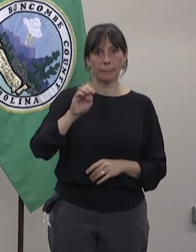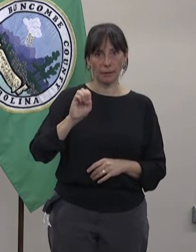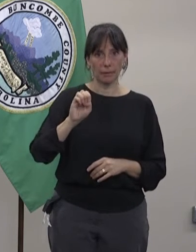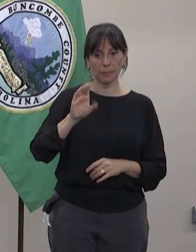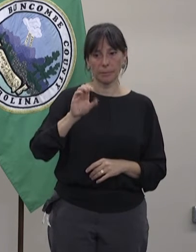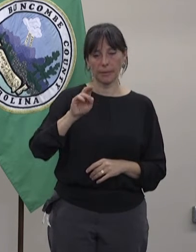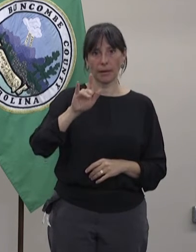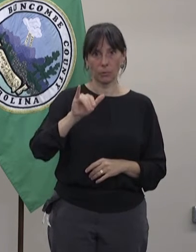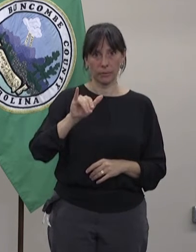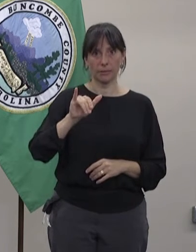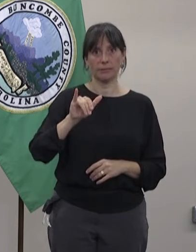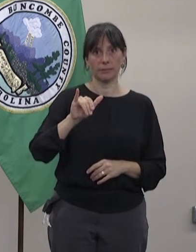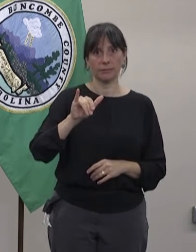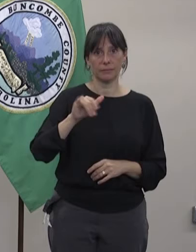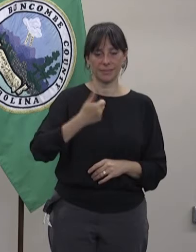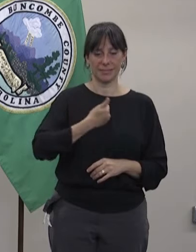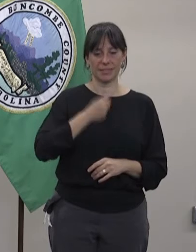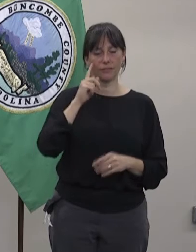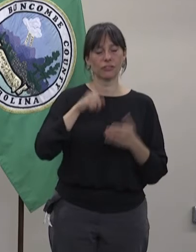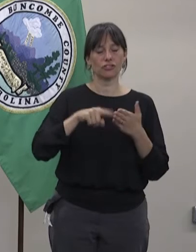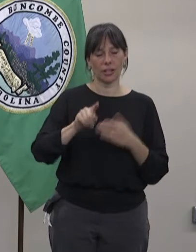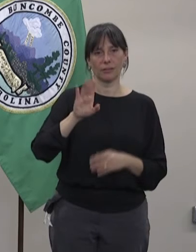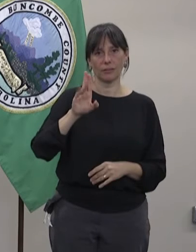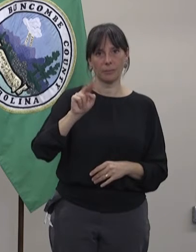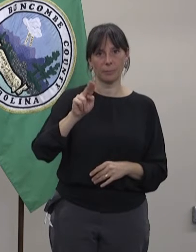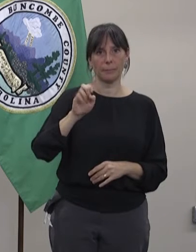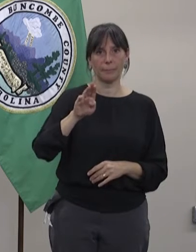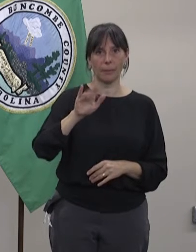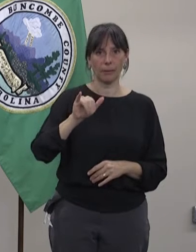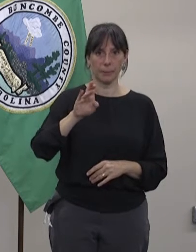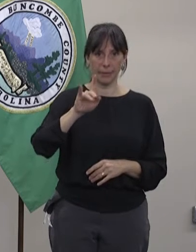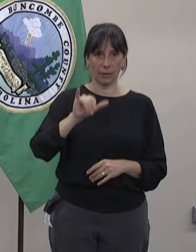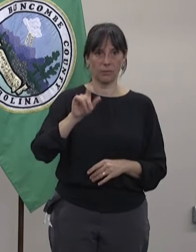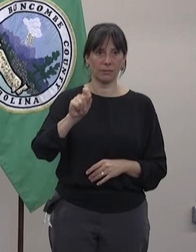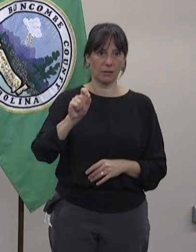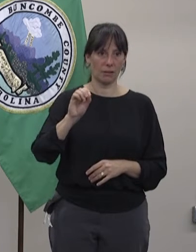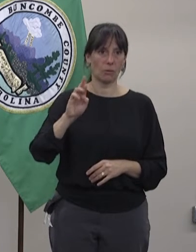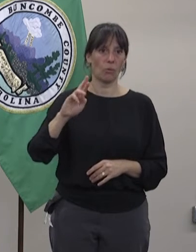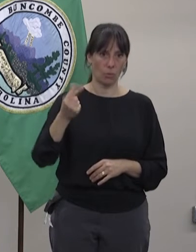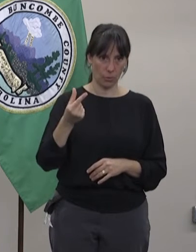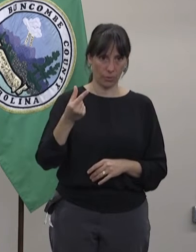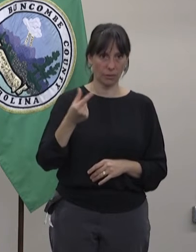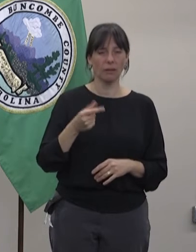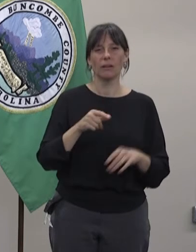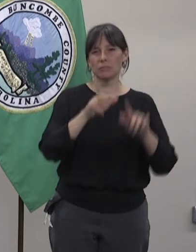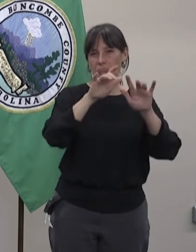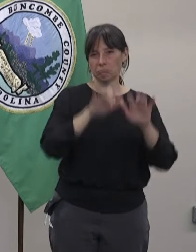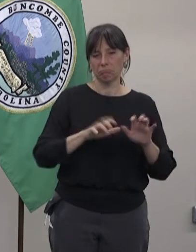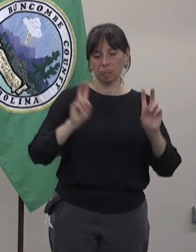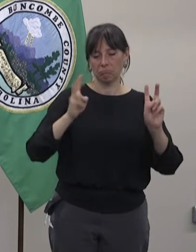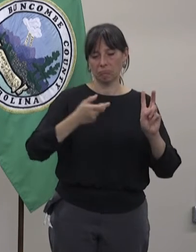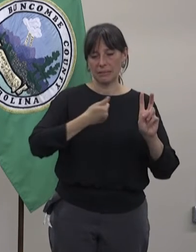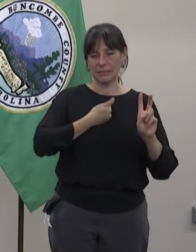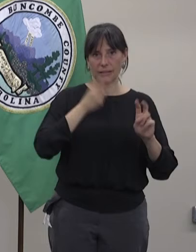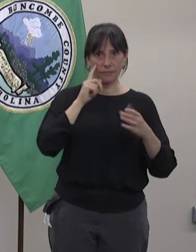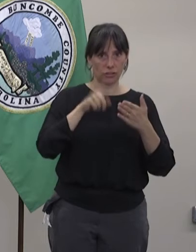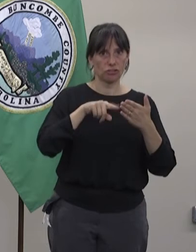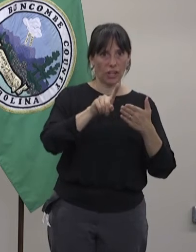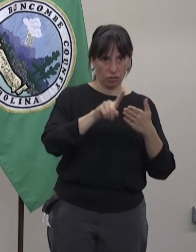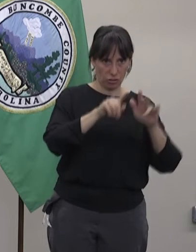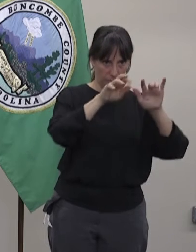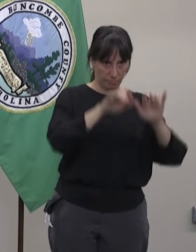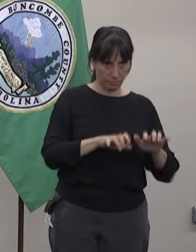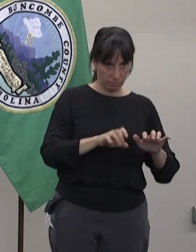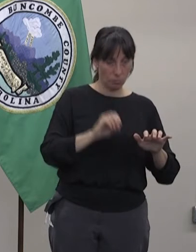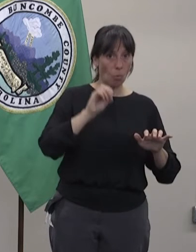También puedes pedir una cita en cualquiera de nuestros sitios comunitarios del condado del COVID-19.